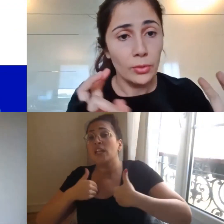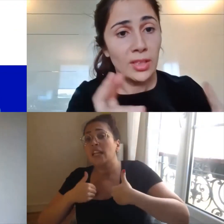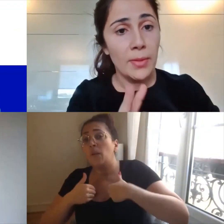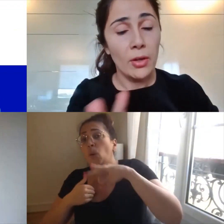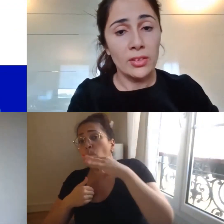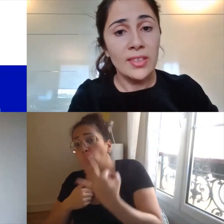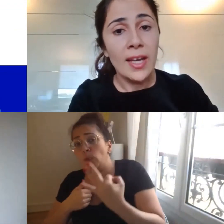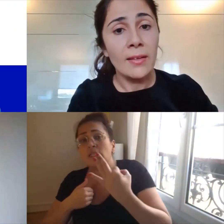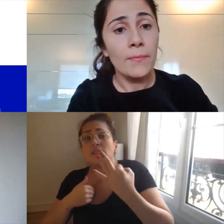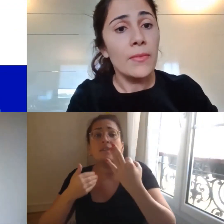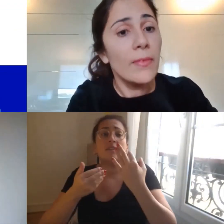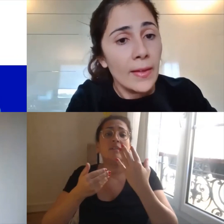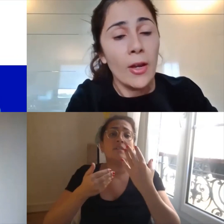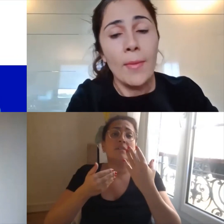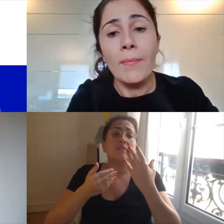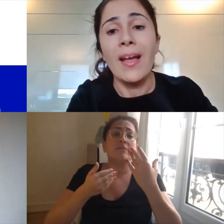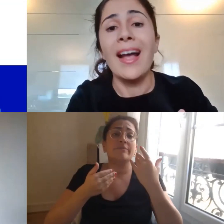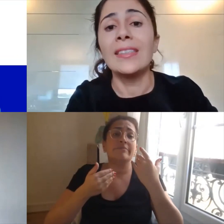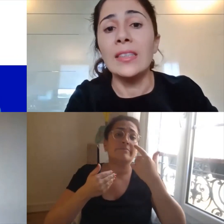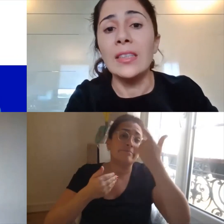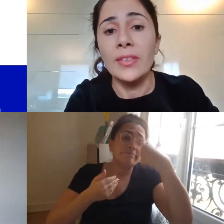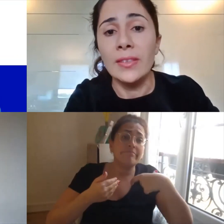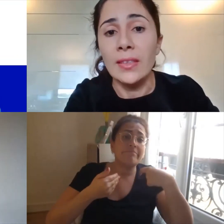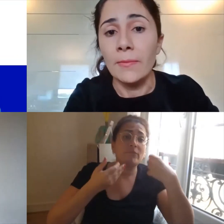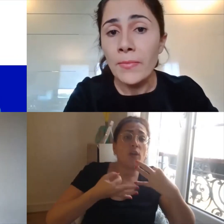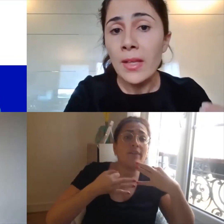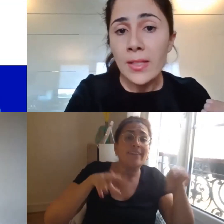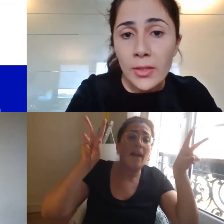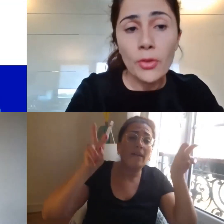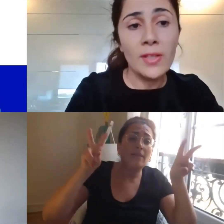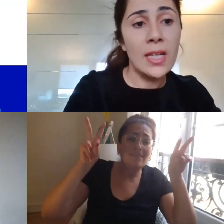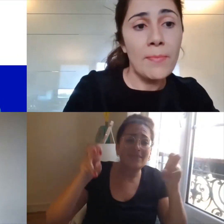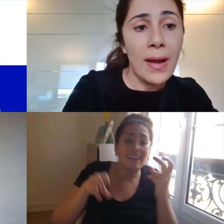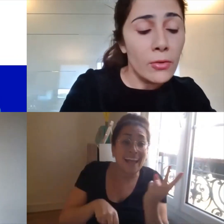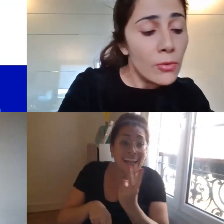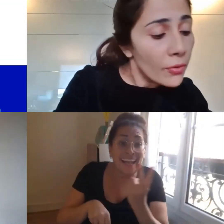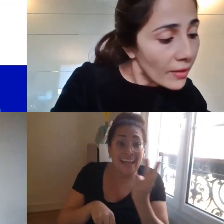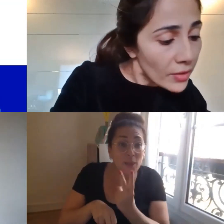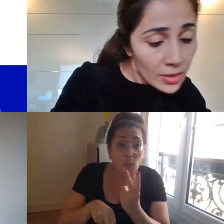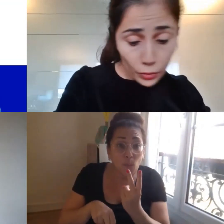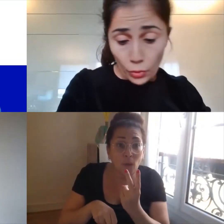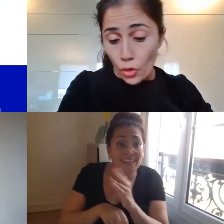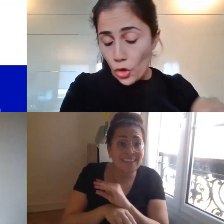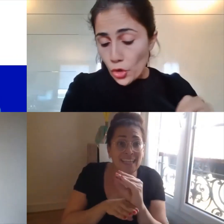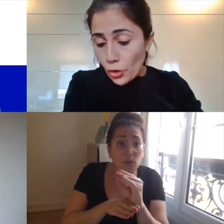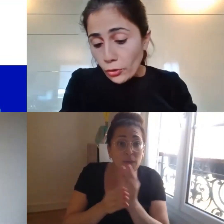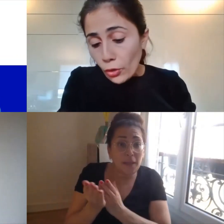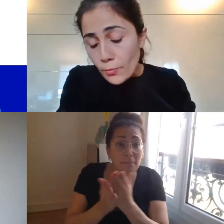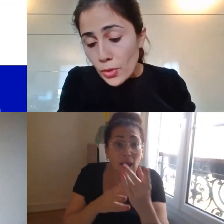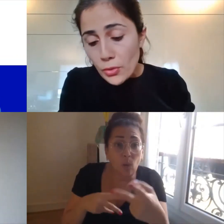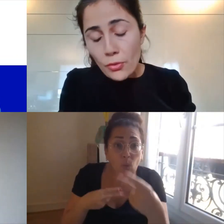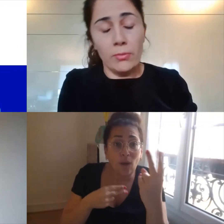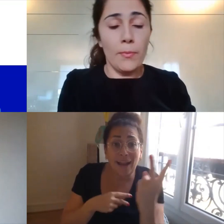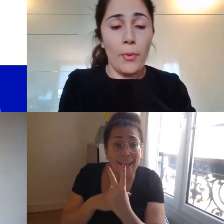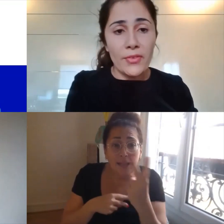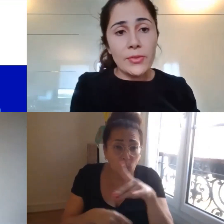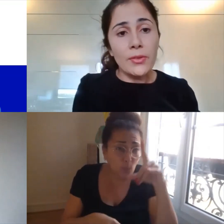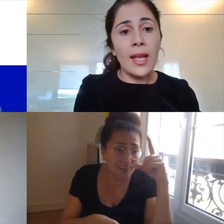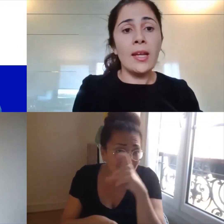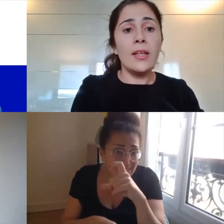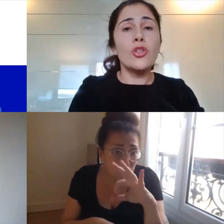personne entre guillemets ordinaire c'est quand même assez difficile sécuriser les parcours ça veut dire que je rentre dans le milieu